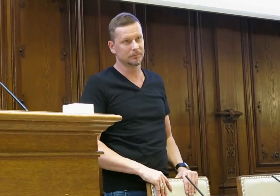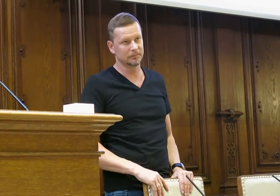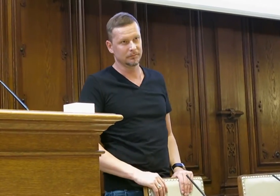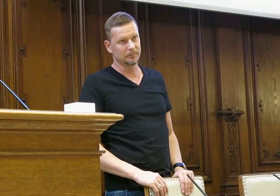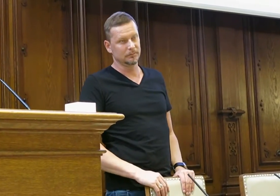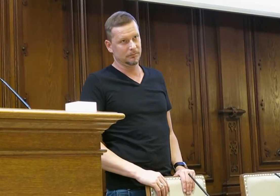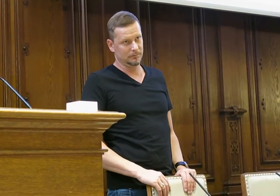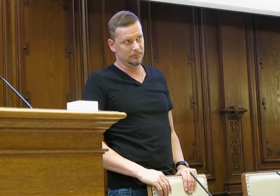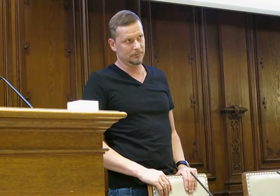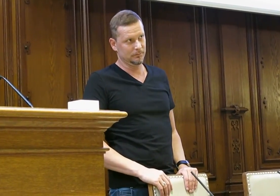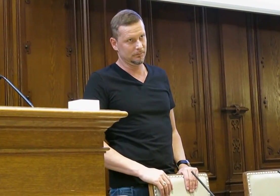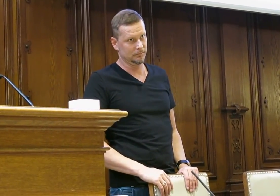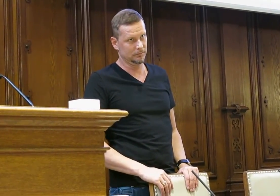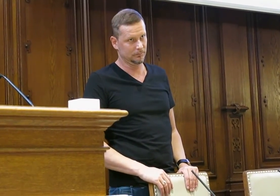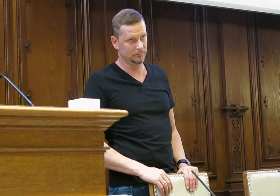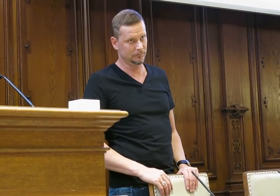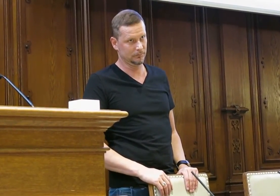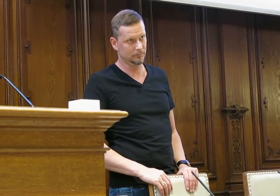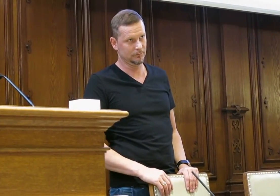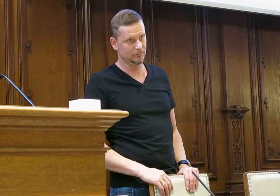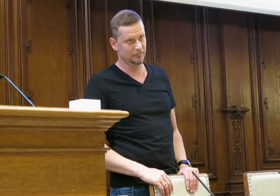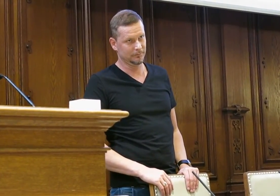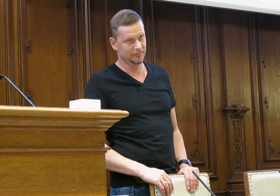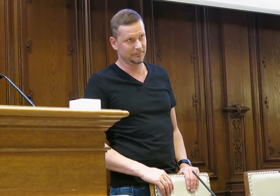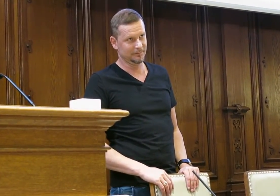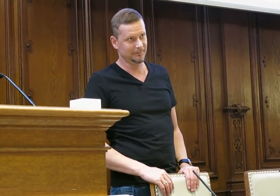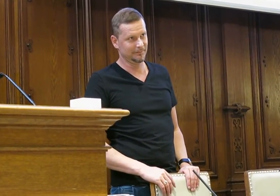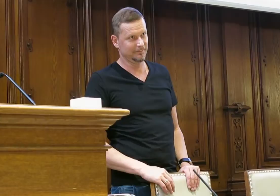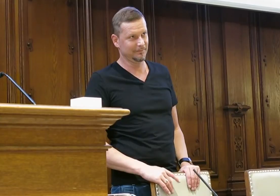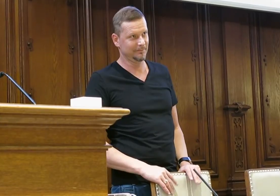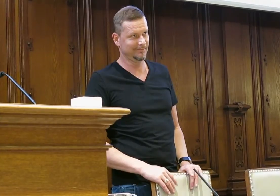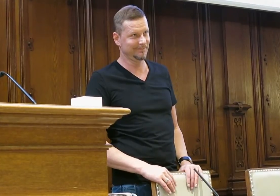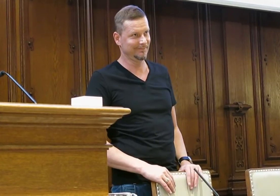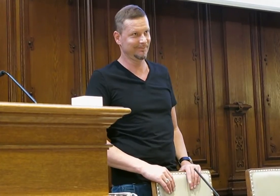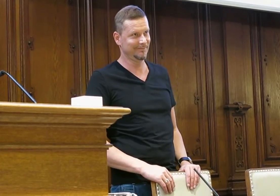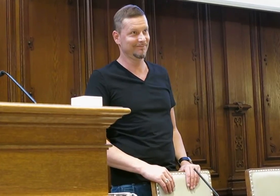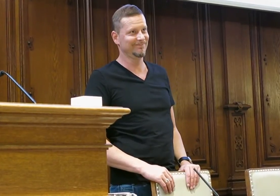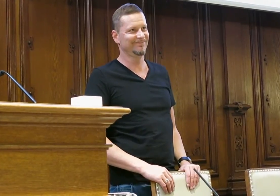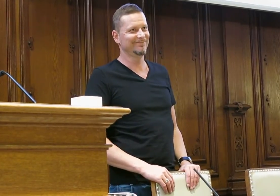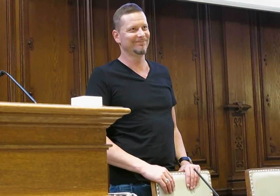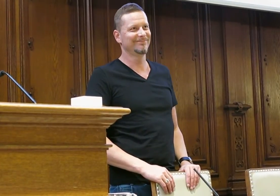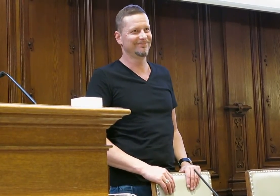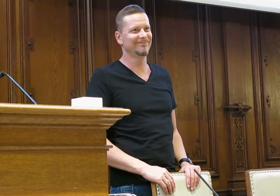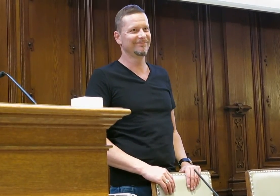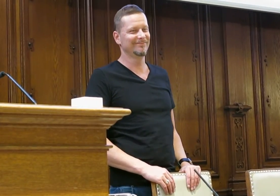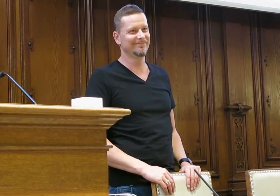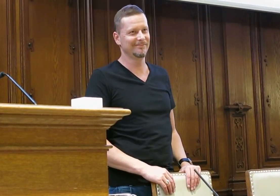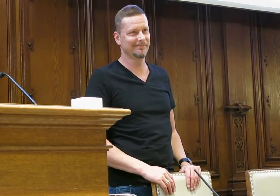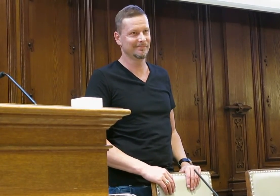vor. Regenfahrt. Das Trommeln auf dem Autodach, Botschaften des Regens, hält die